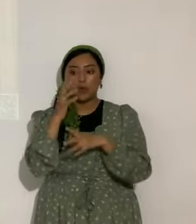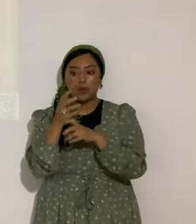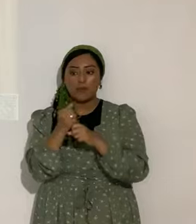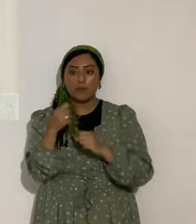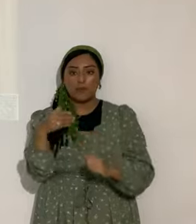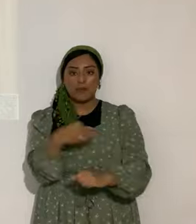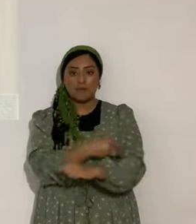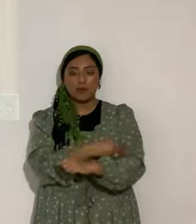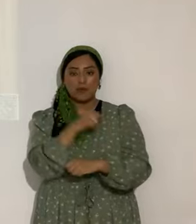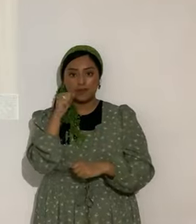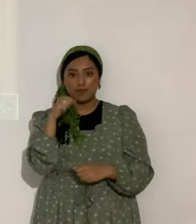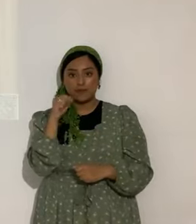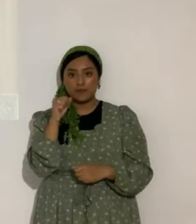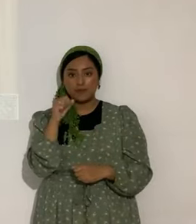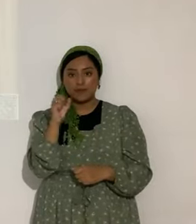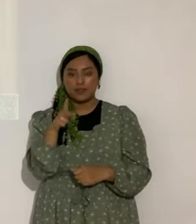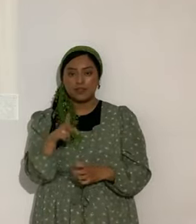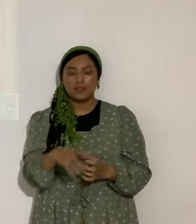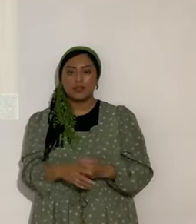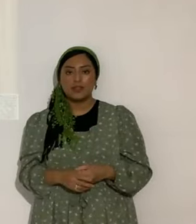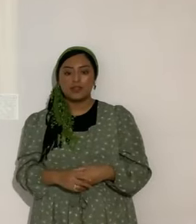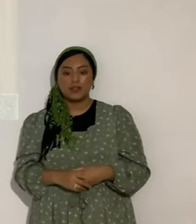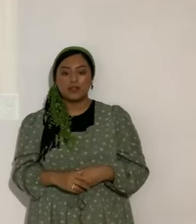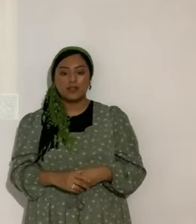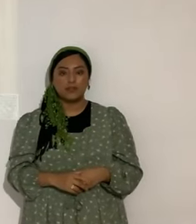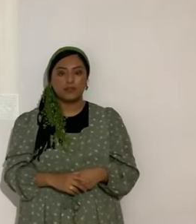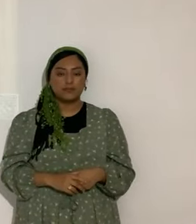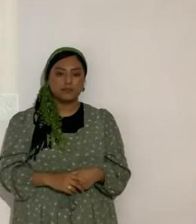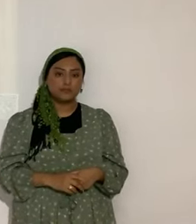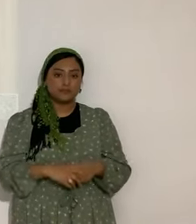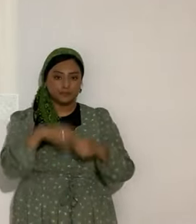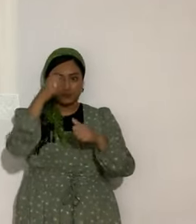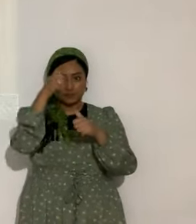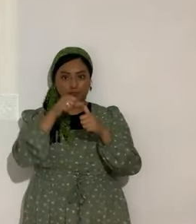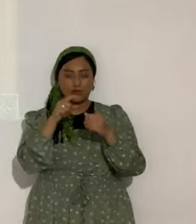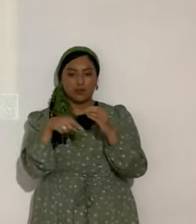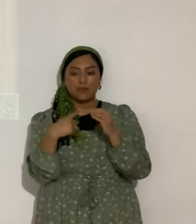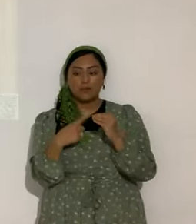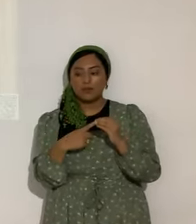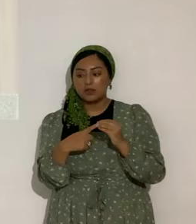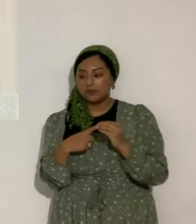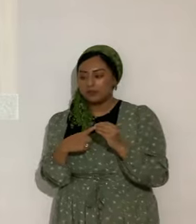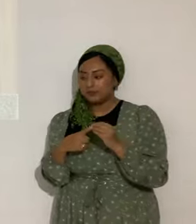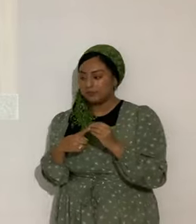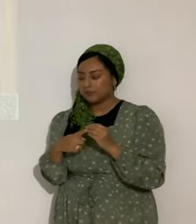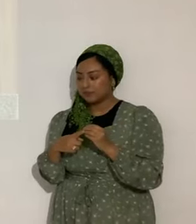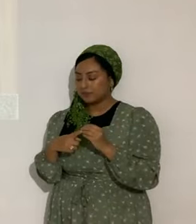¿De acuerdo? ¿Sí? Recuerda sobre las dos mentes.